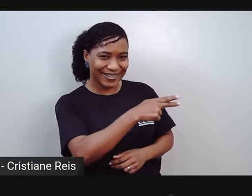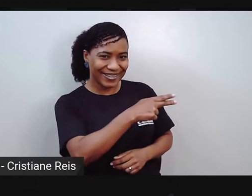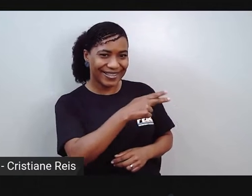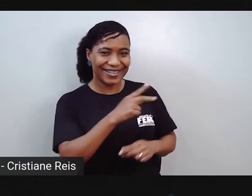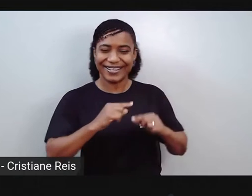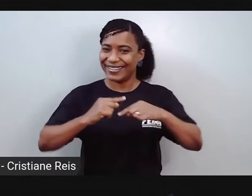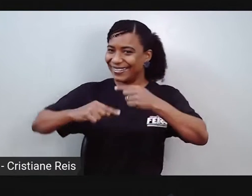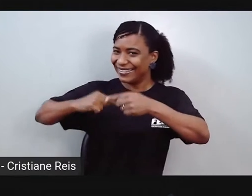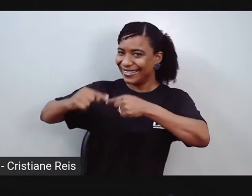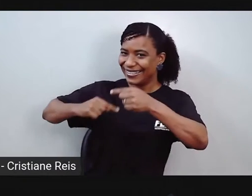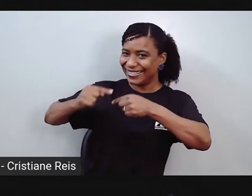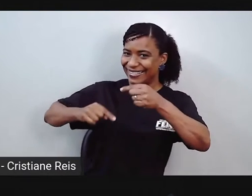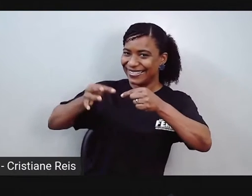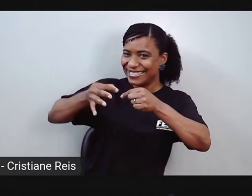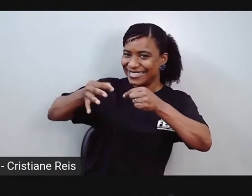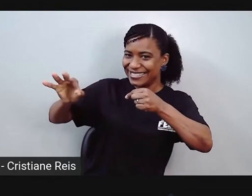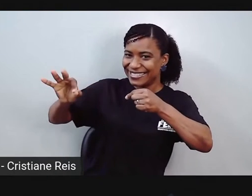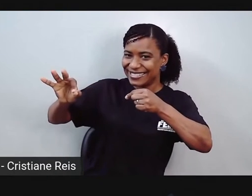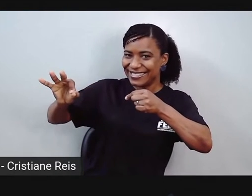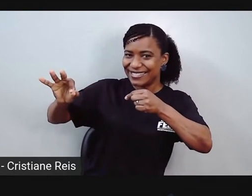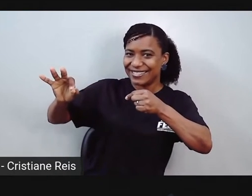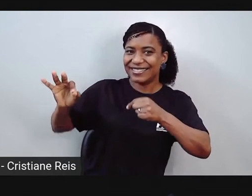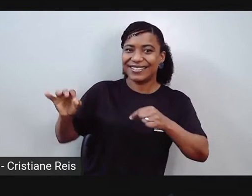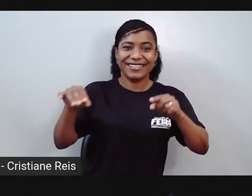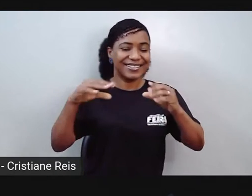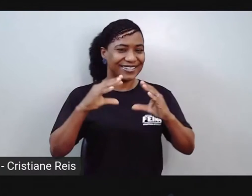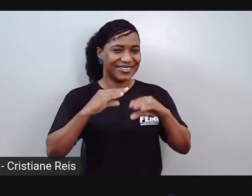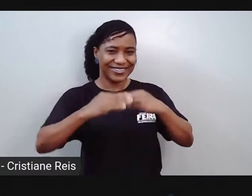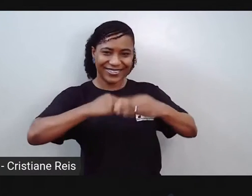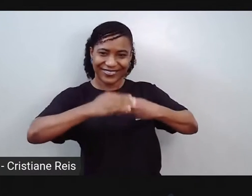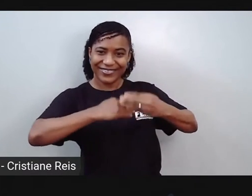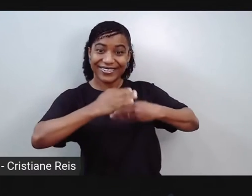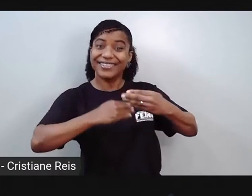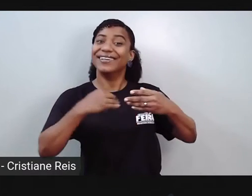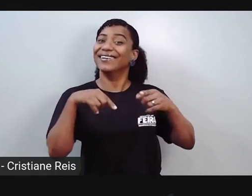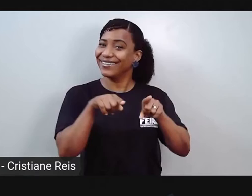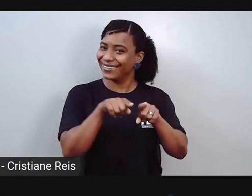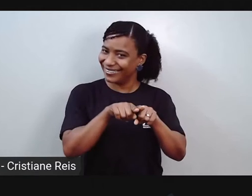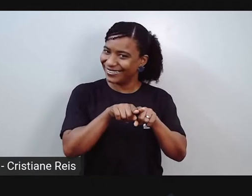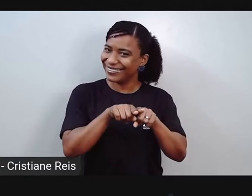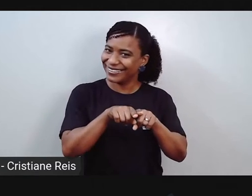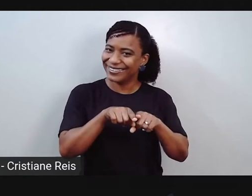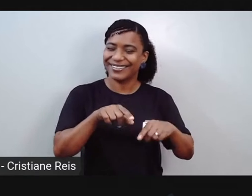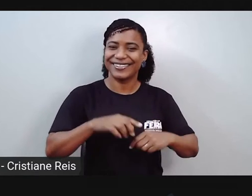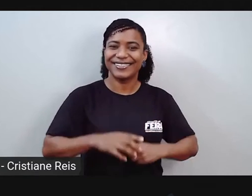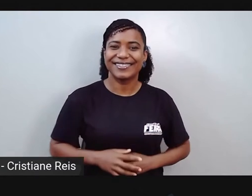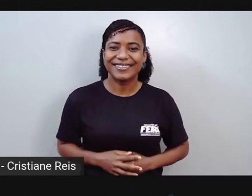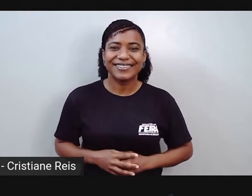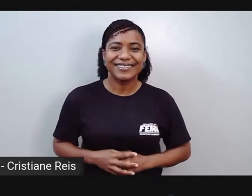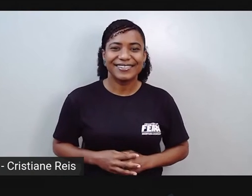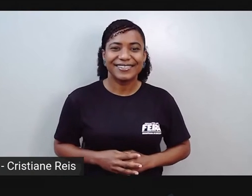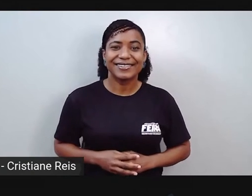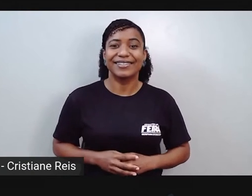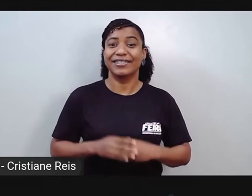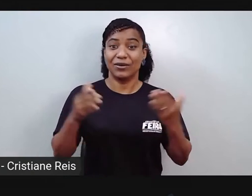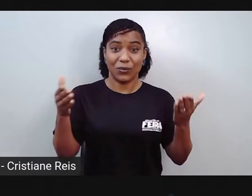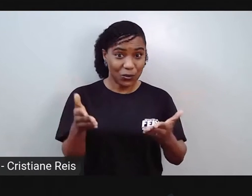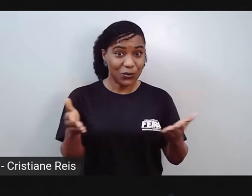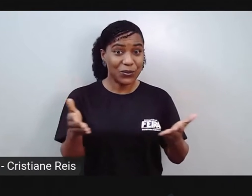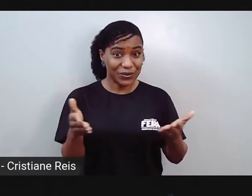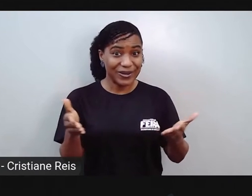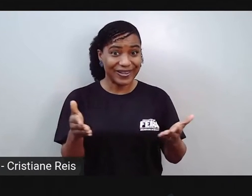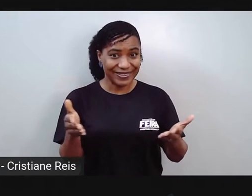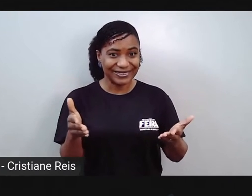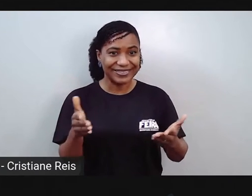fita e o próprio rolinho. Tá certo? Então, para hoje, nós